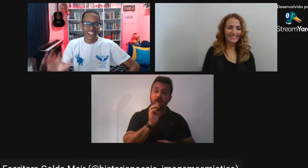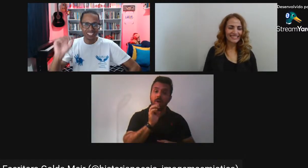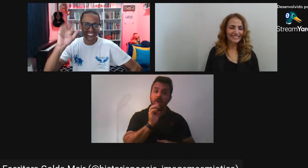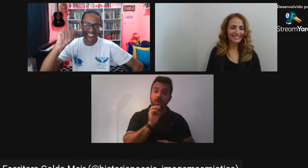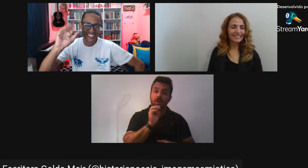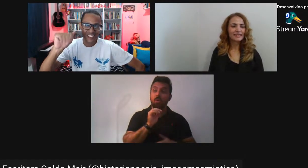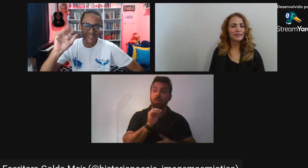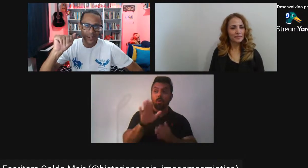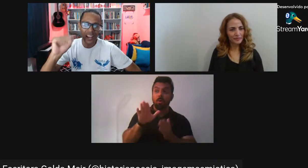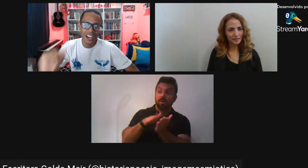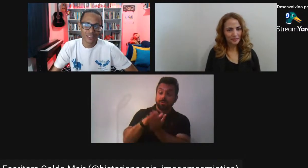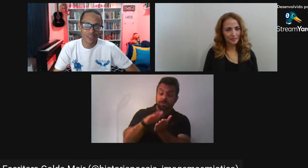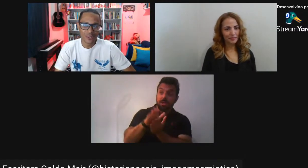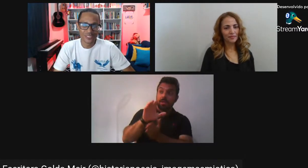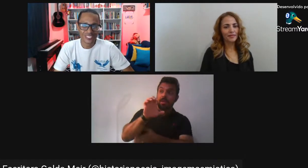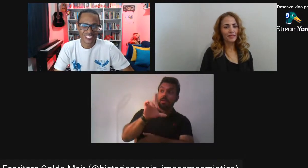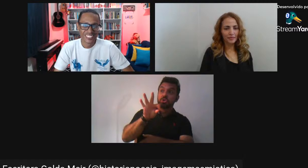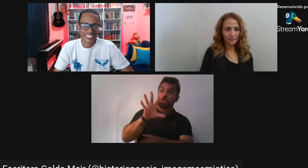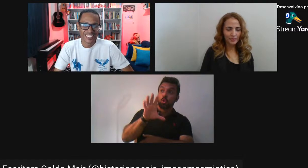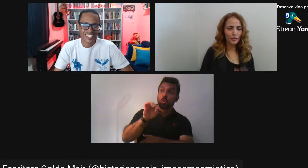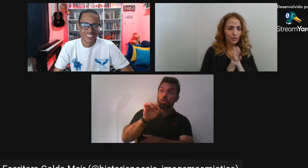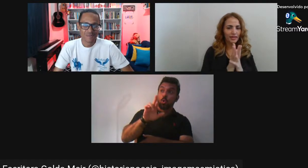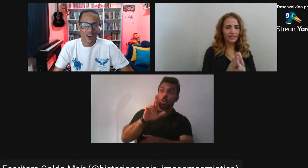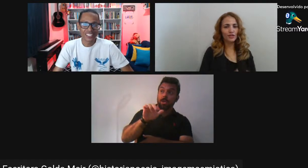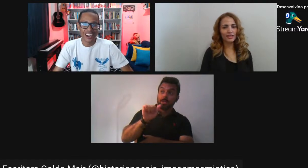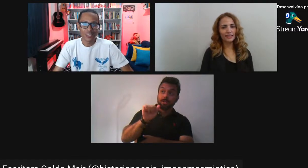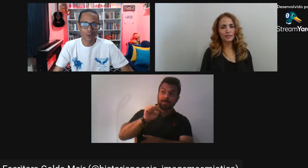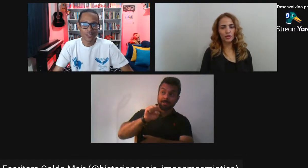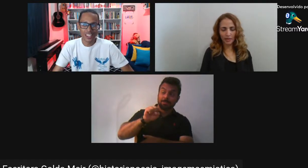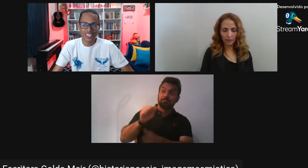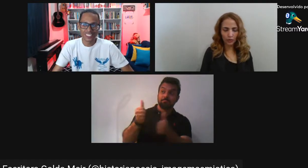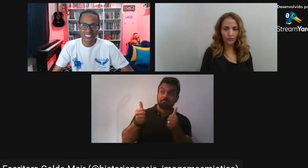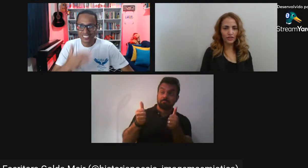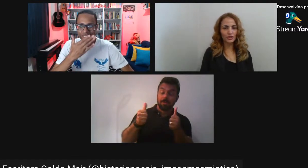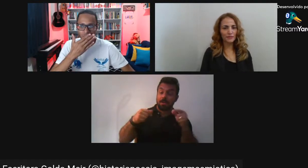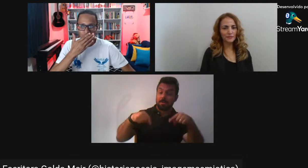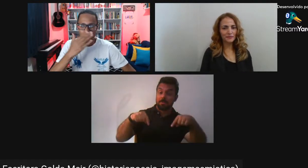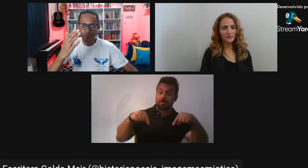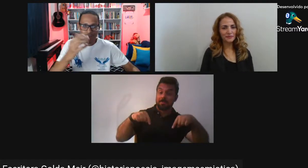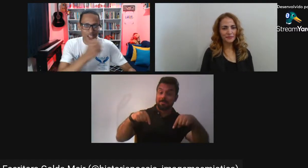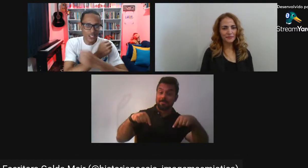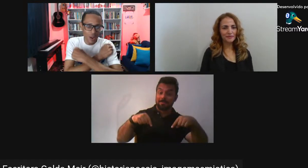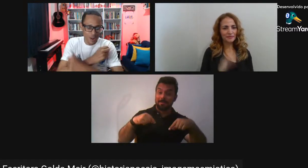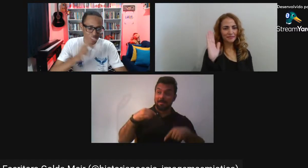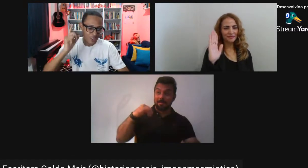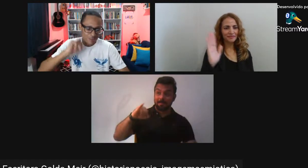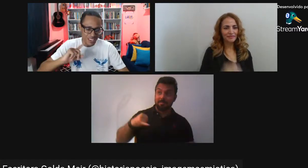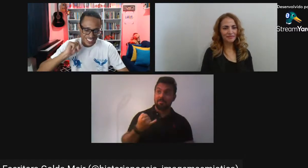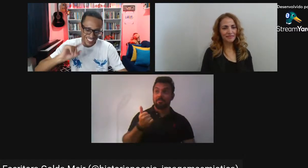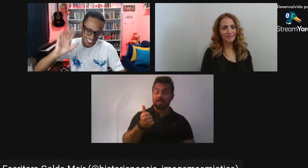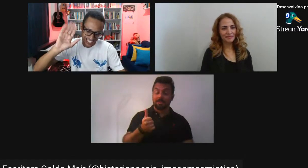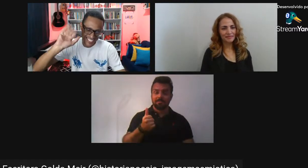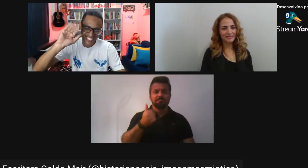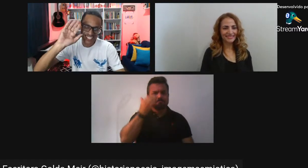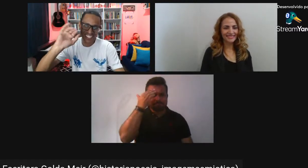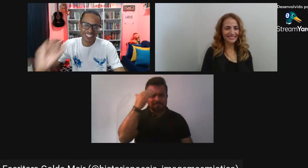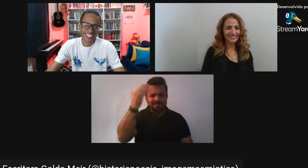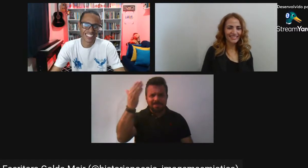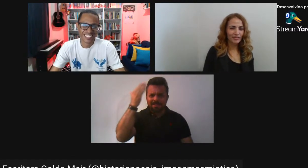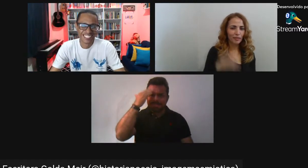Golda Obrigado, viu? Muito obrigada a vocês Muito obrigada pelo convite Beijo Um abraço de Minas